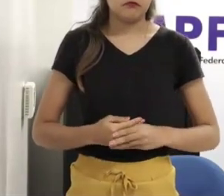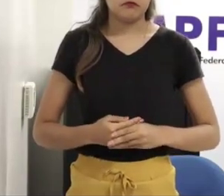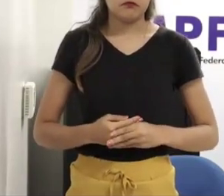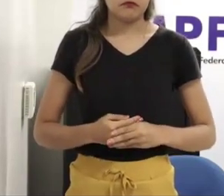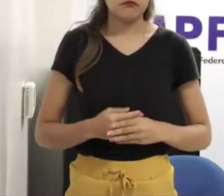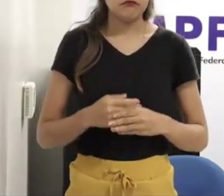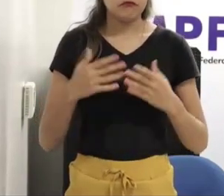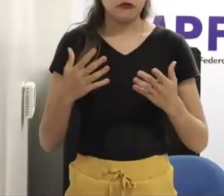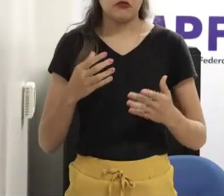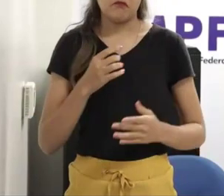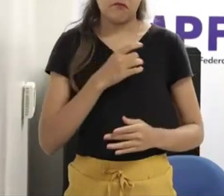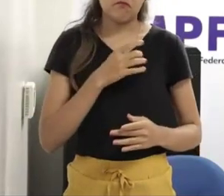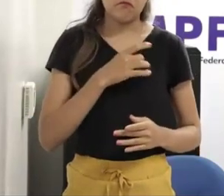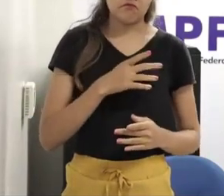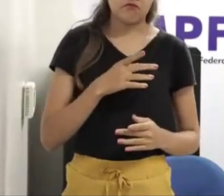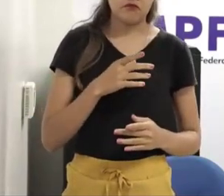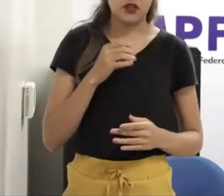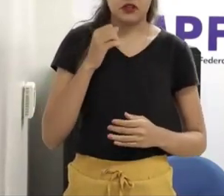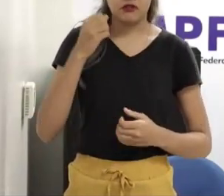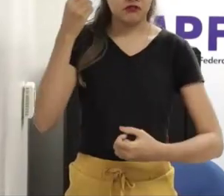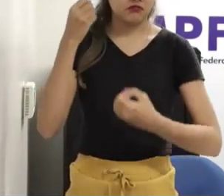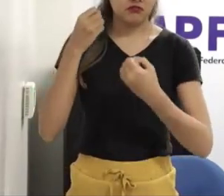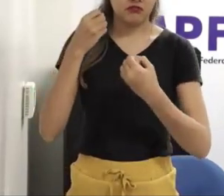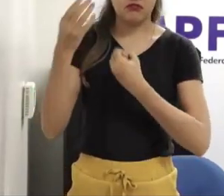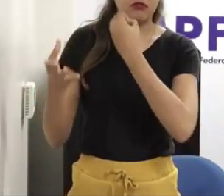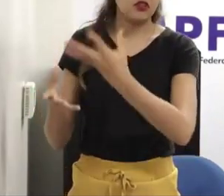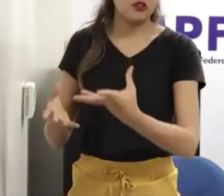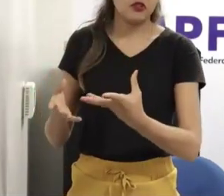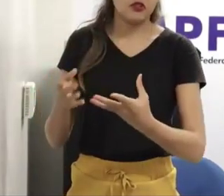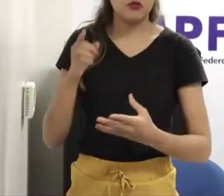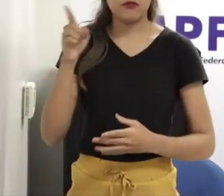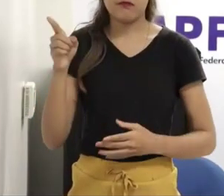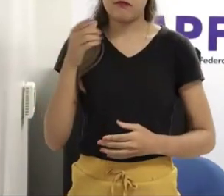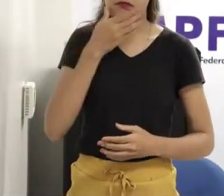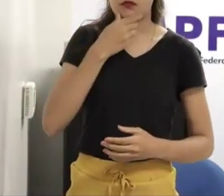próprio pai dele, daí põe em dúvida a criança, inibe a criança,